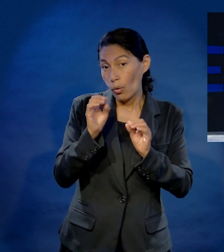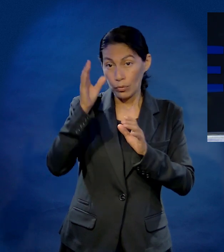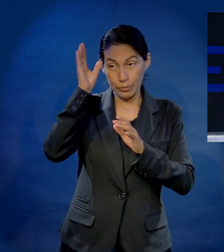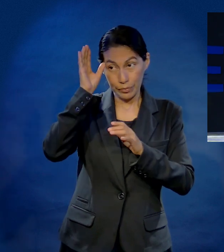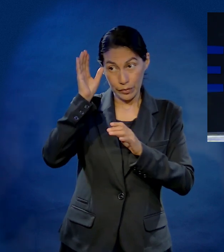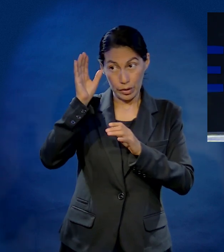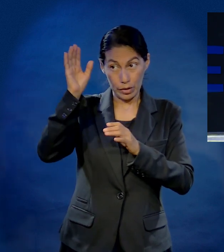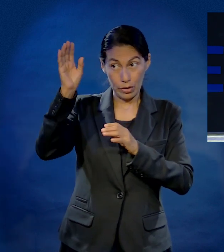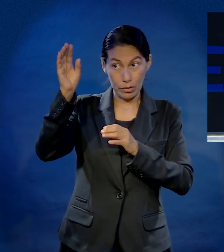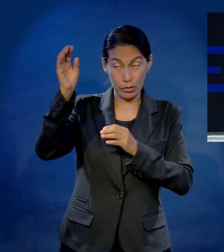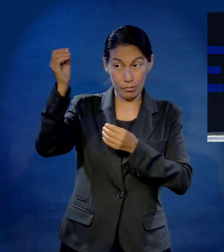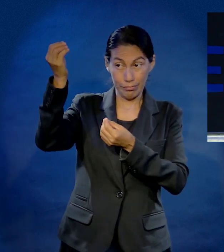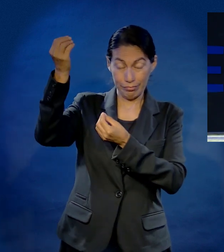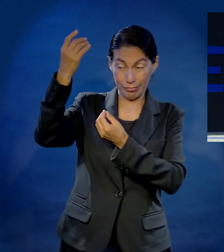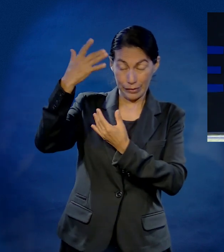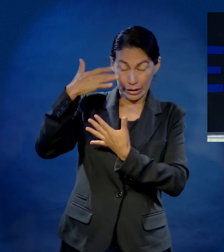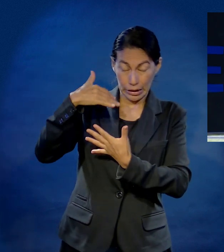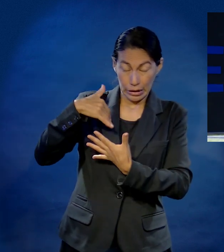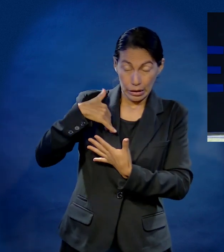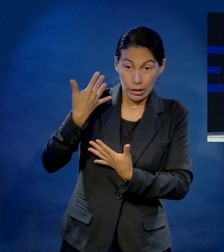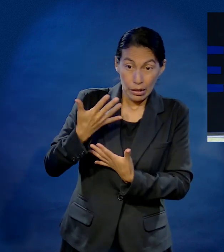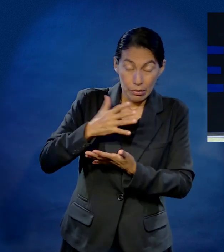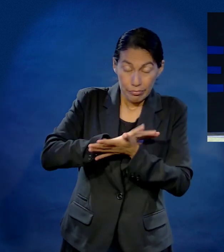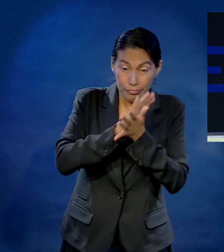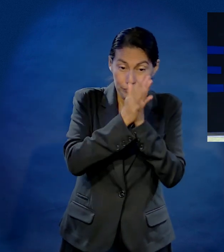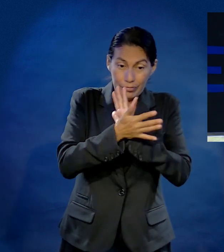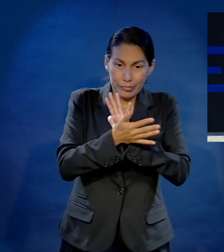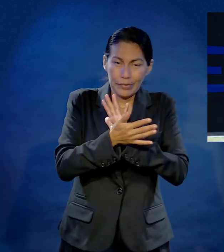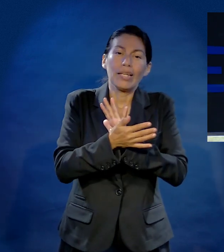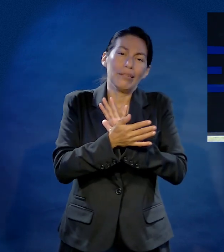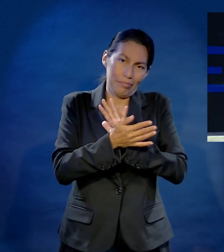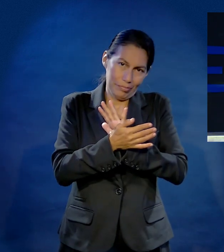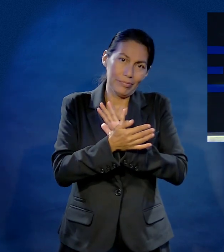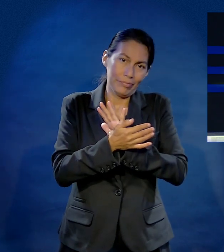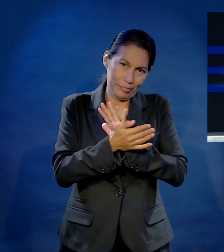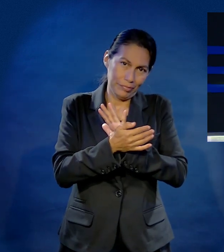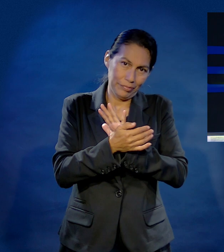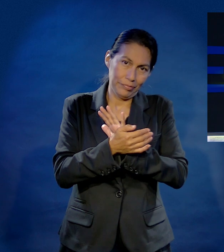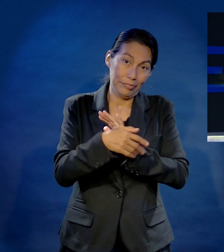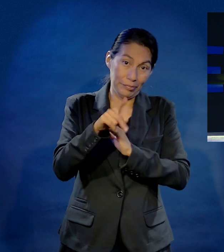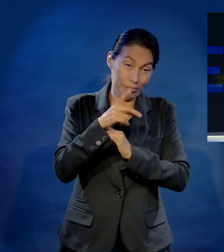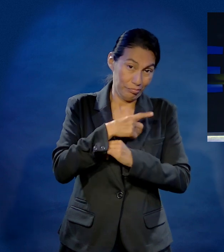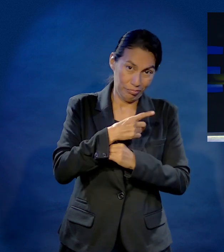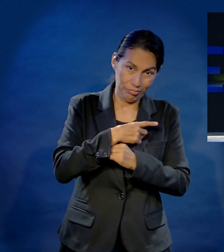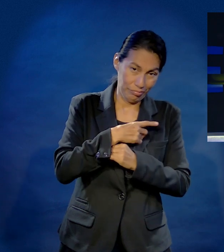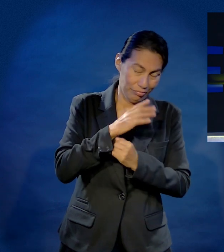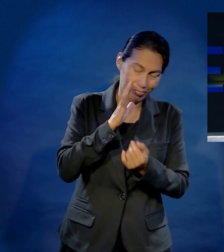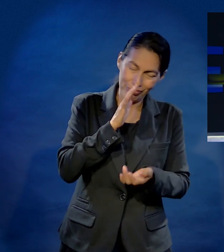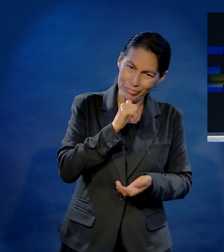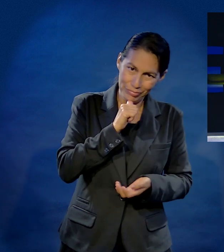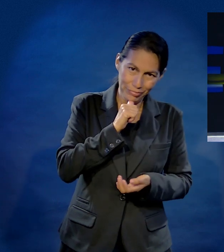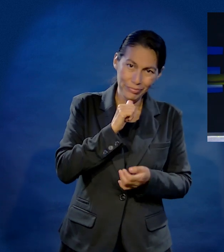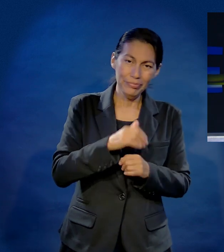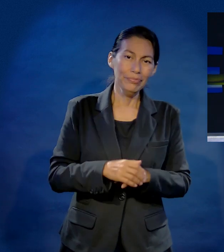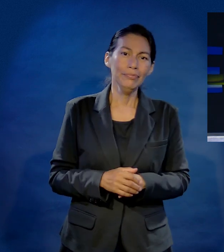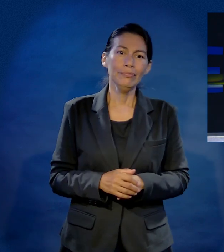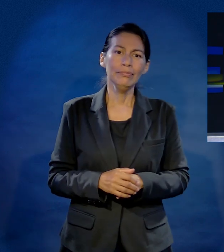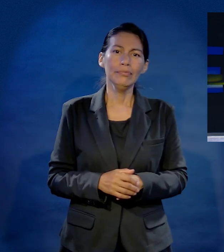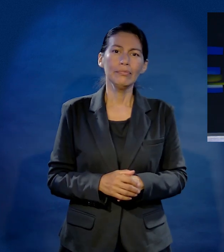A menos que Cristo haga un milagro. Pero si tú estás basando tu relación, confiando, yo lo voy a